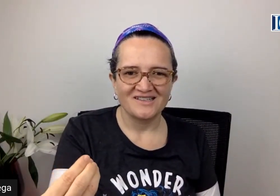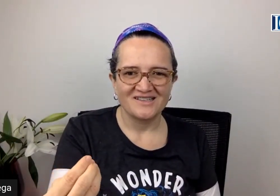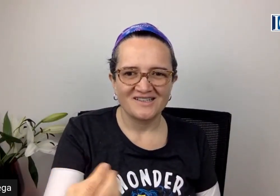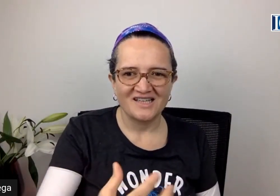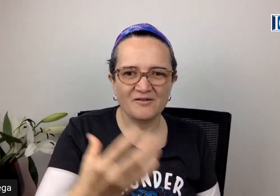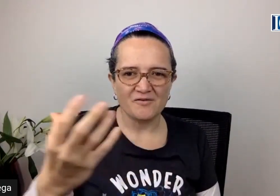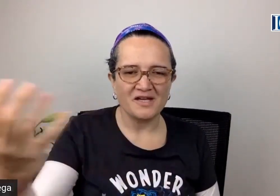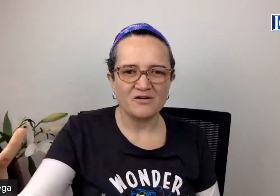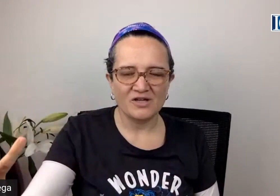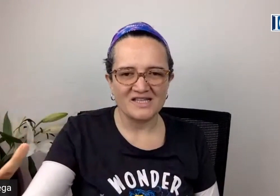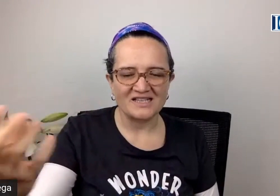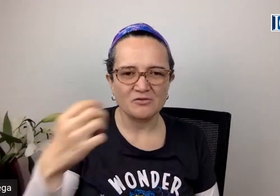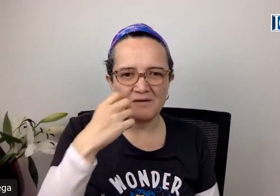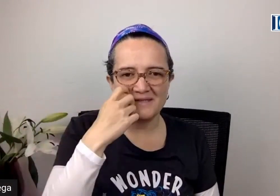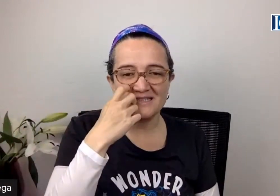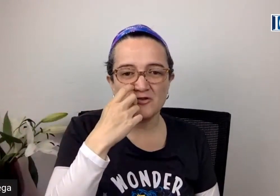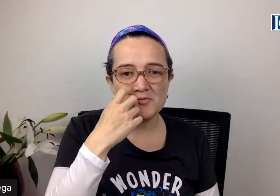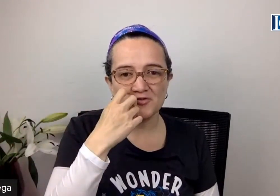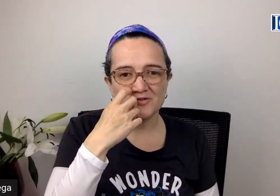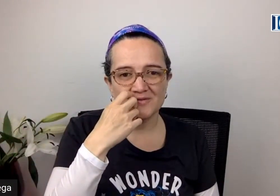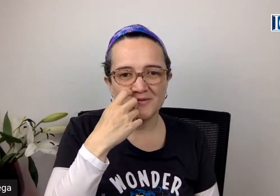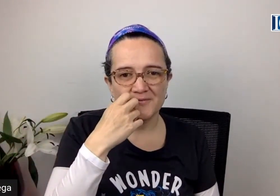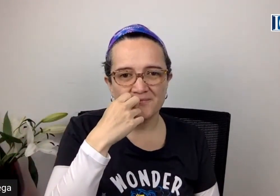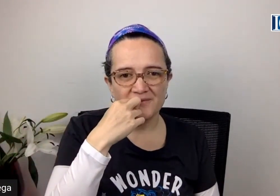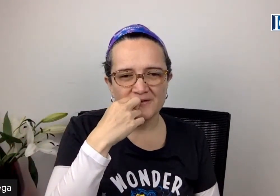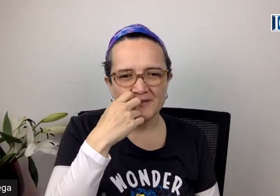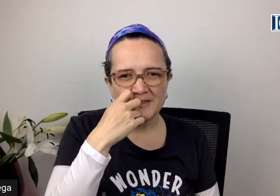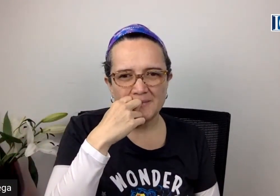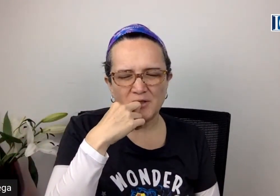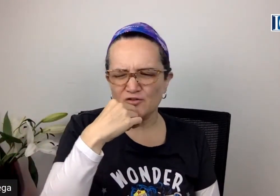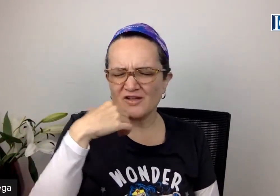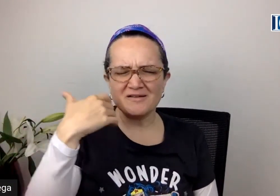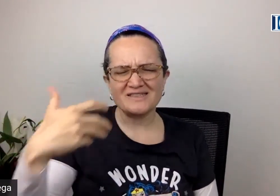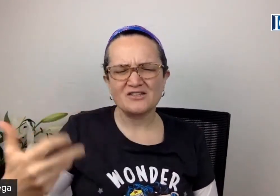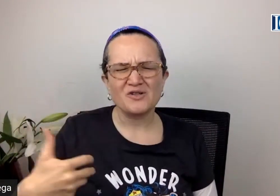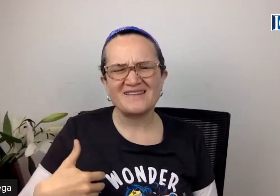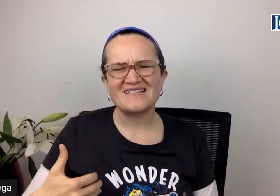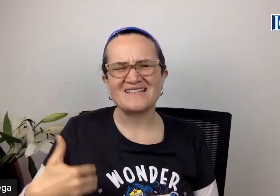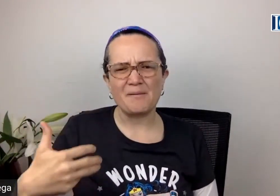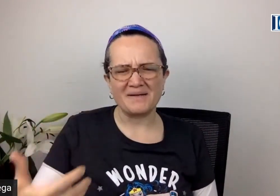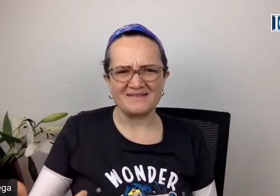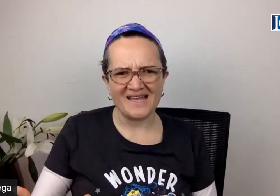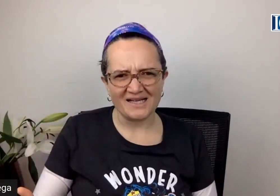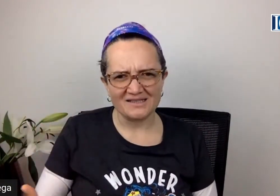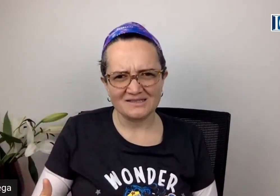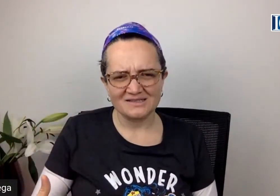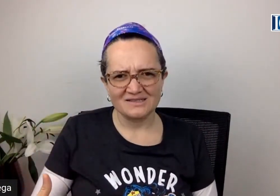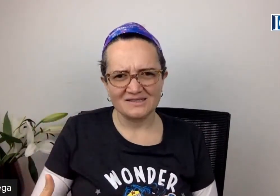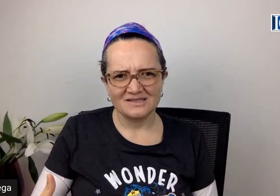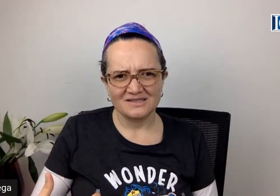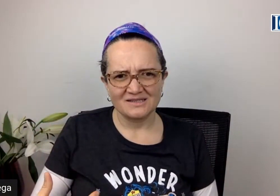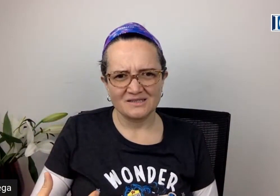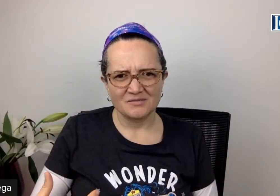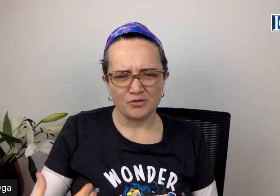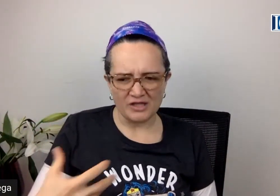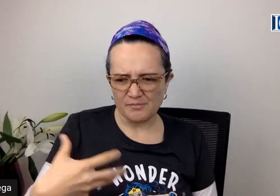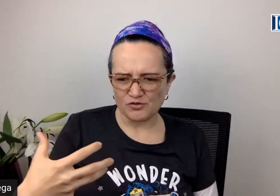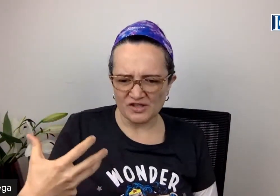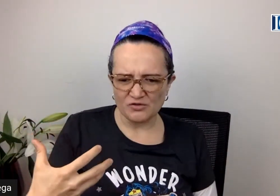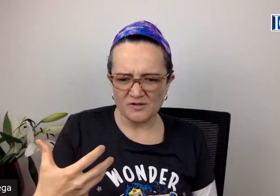que vivir en lo que ya naturalmente somos por eso se habla tanto de desaprender porque el proceso de